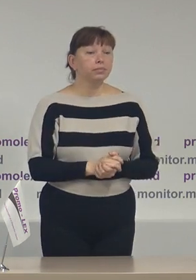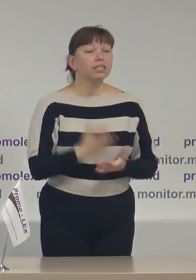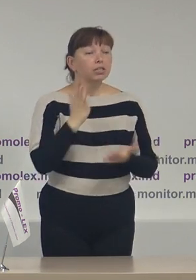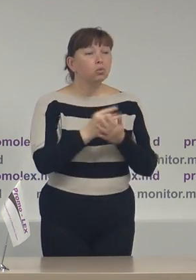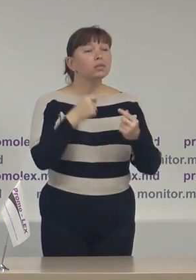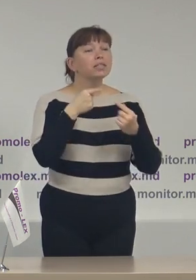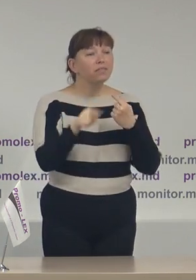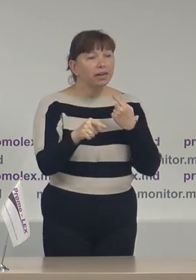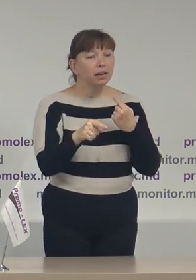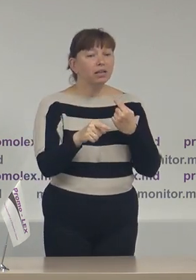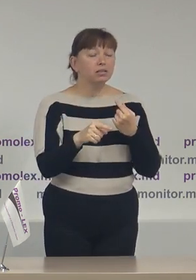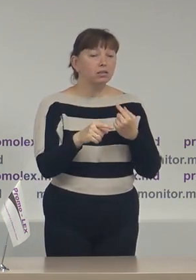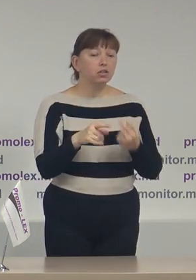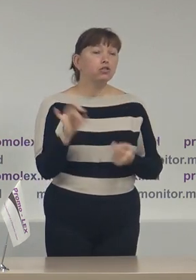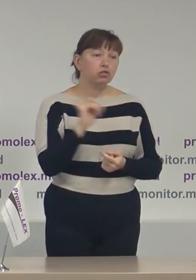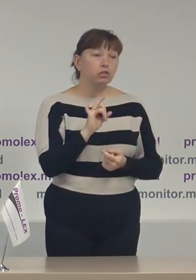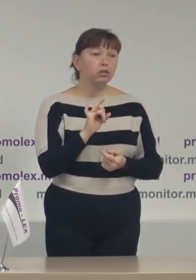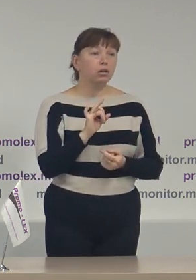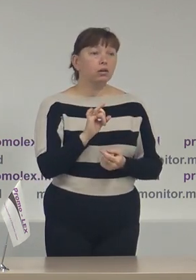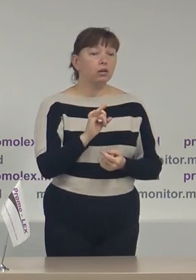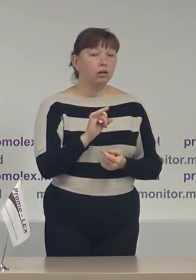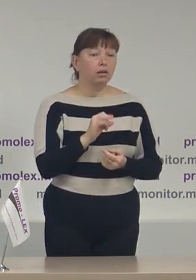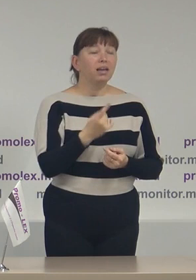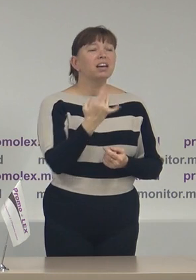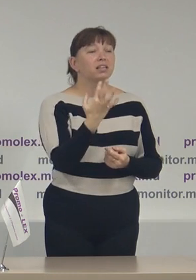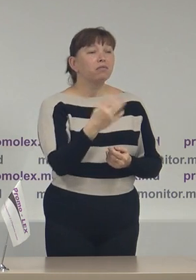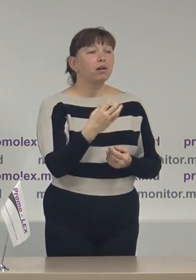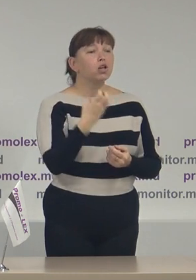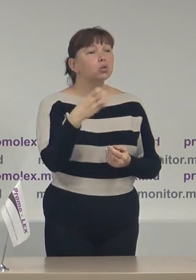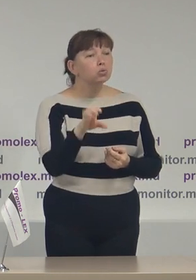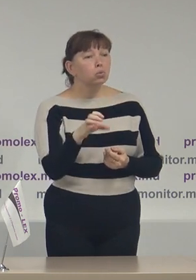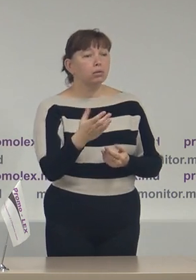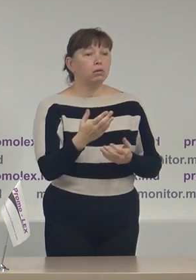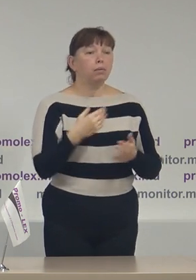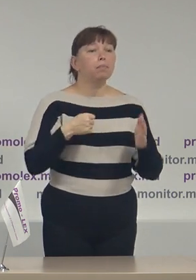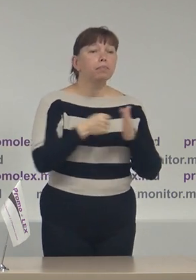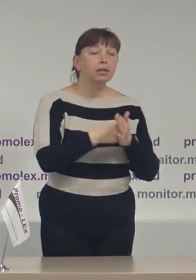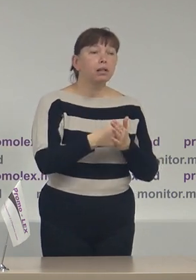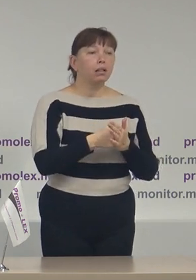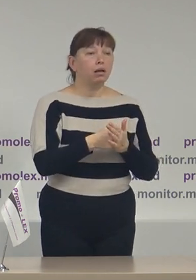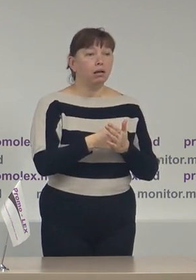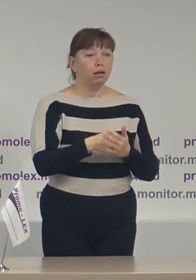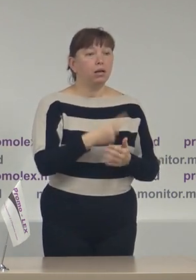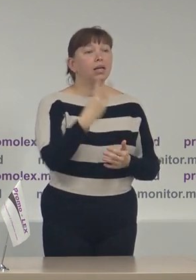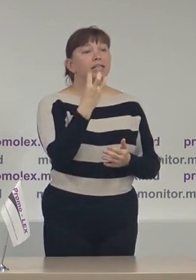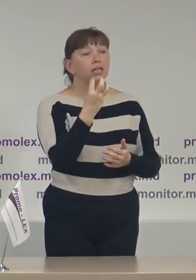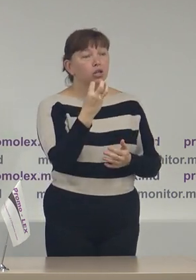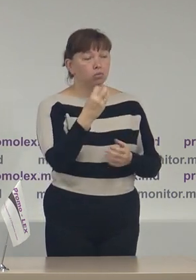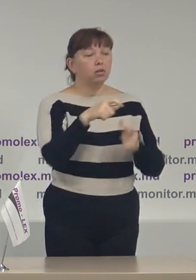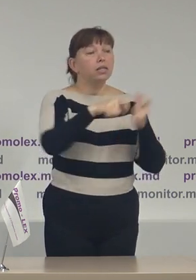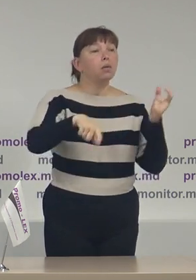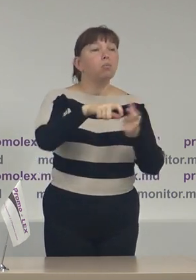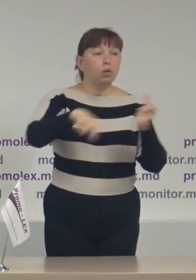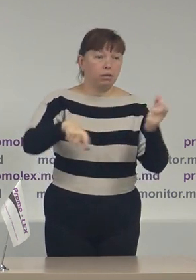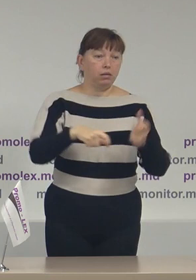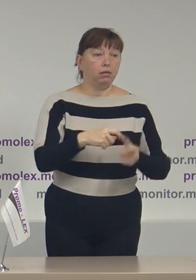diferențe și de ordinul câteva sute inclusiv până la 300 de buletini